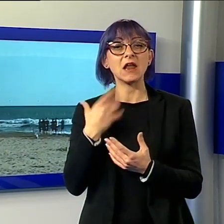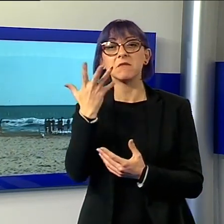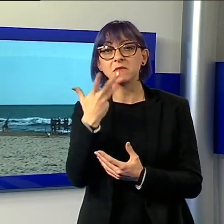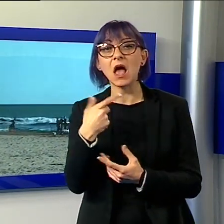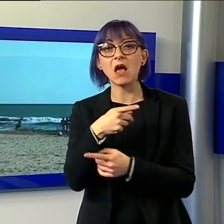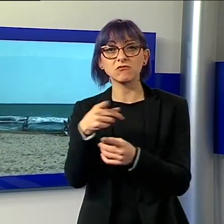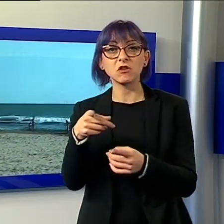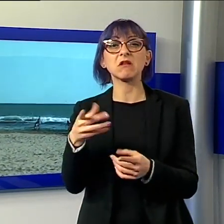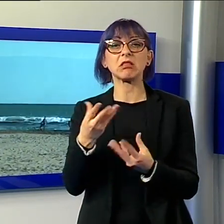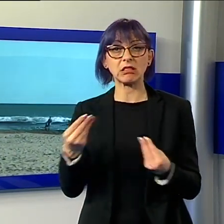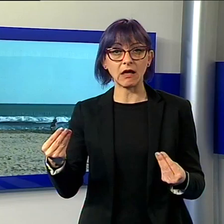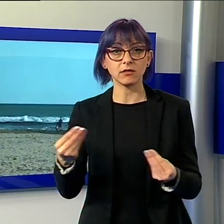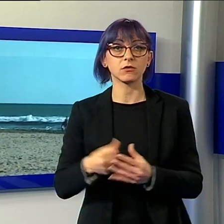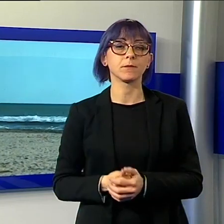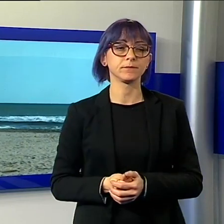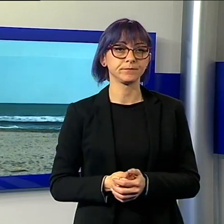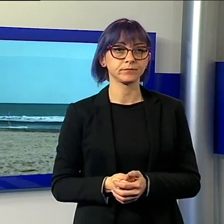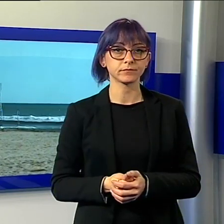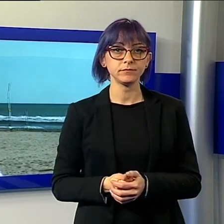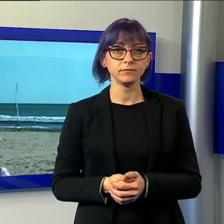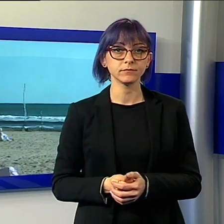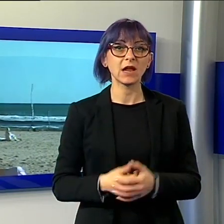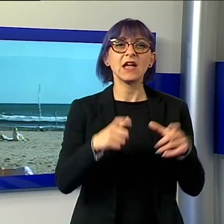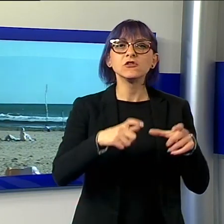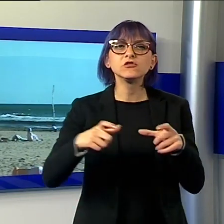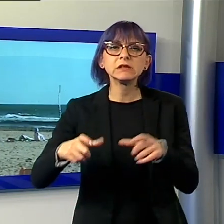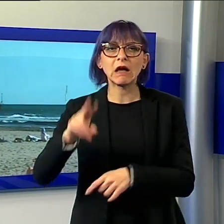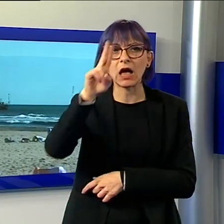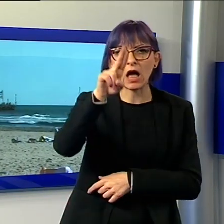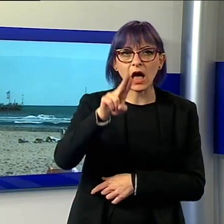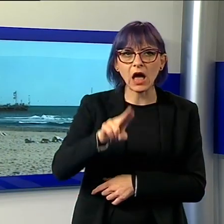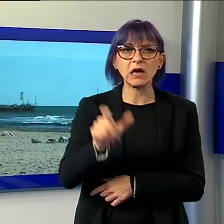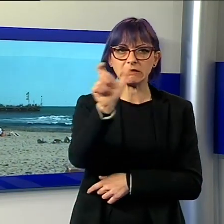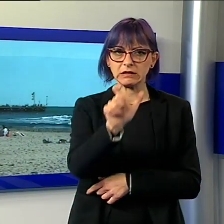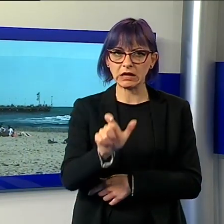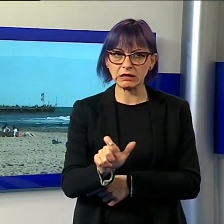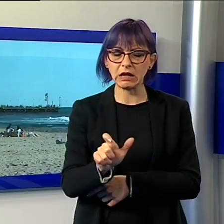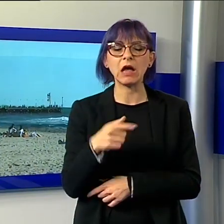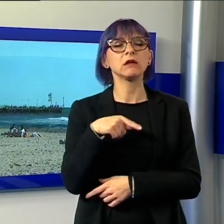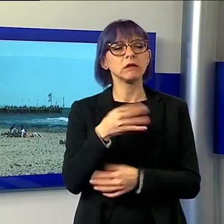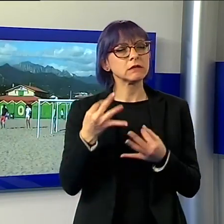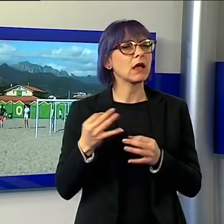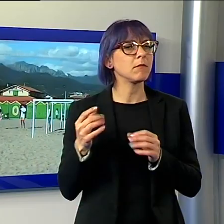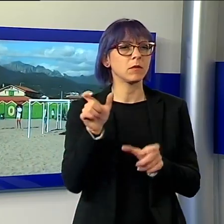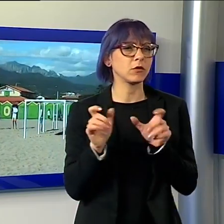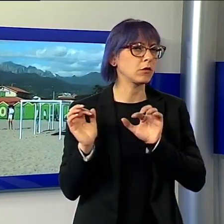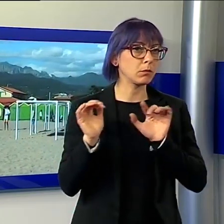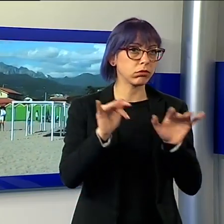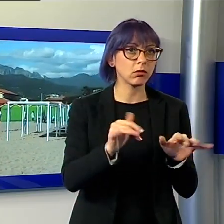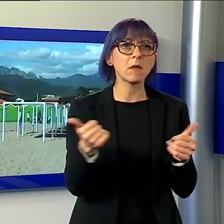evidenziano come non solo le città d'arte e i luoghi più noti del bel paese siano mette sempre più gettonate, ma anche i luoghi della nostra